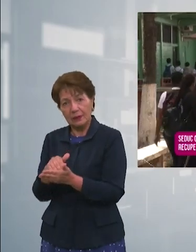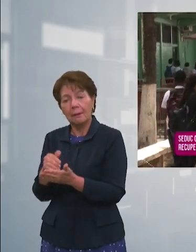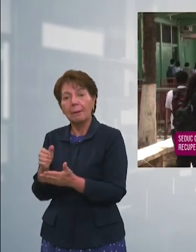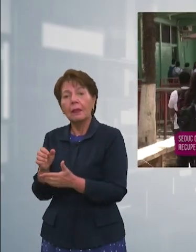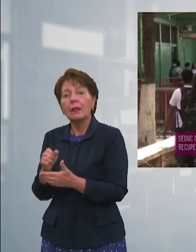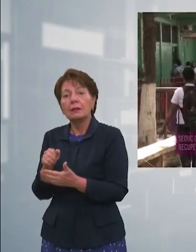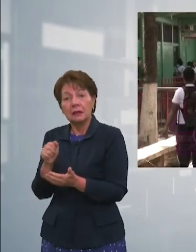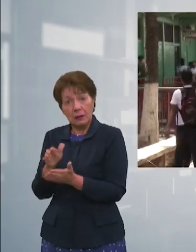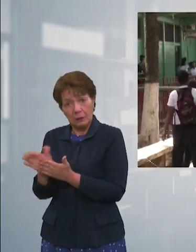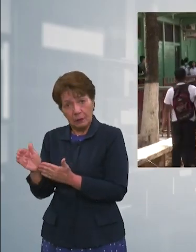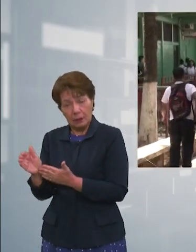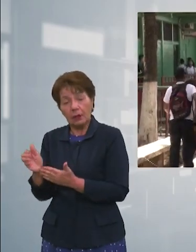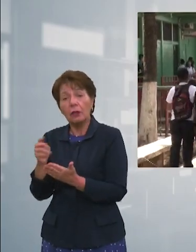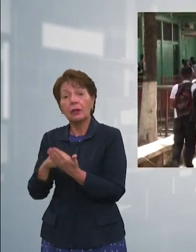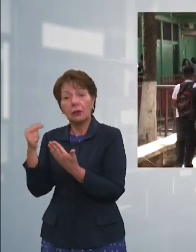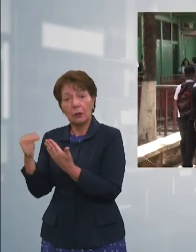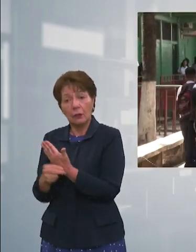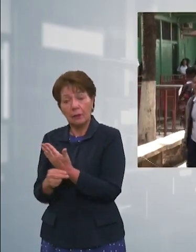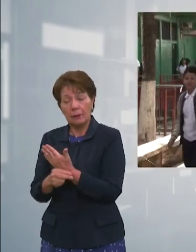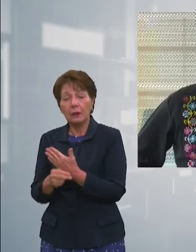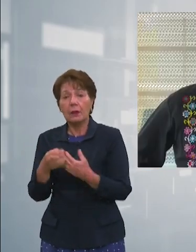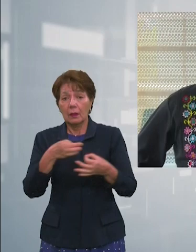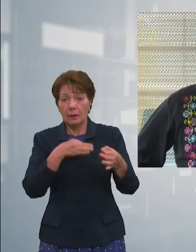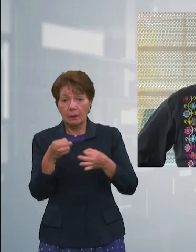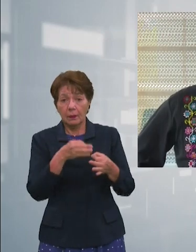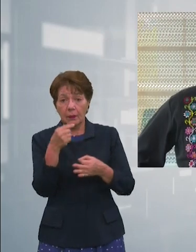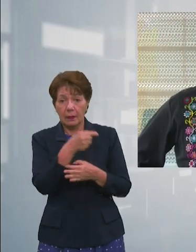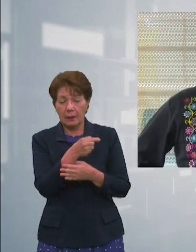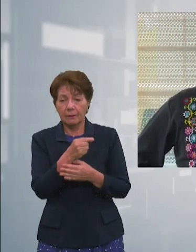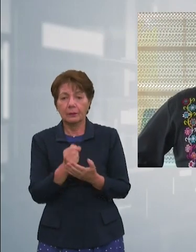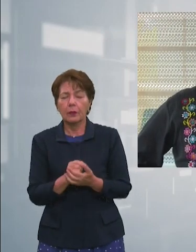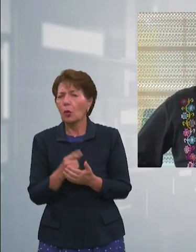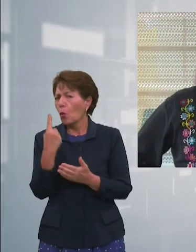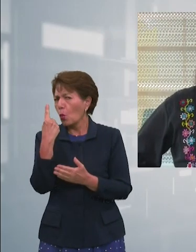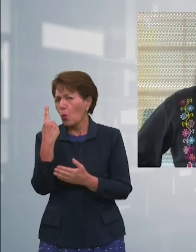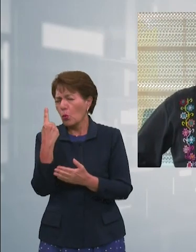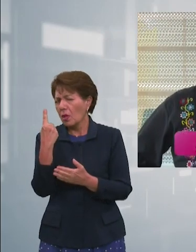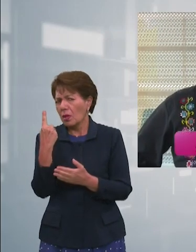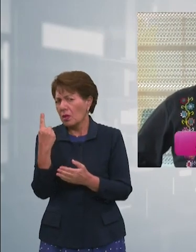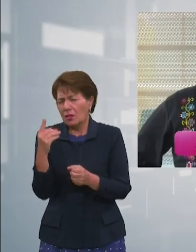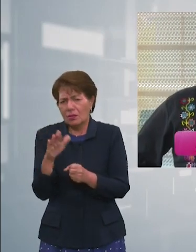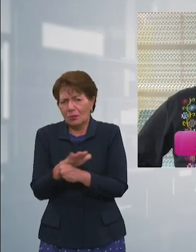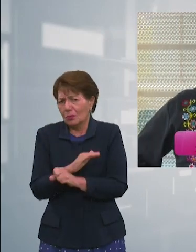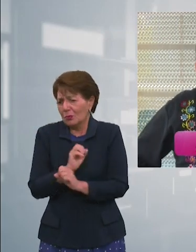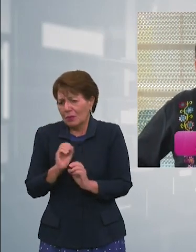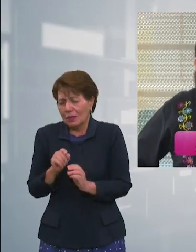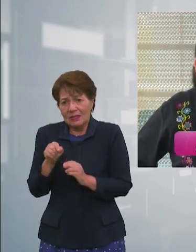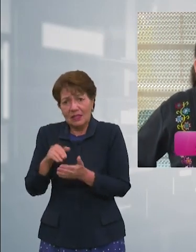Educación, Edwin Hernández, así lo detalla. Una recuperación es suficiente. Y que no podemos seguir